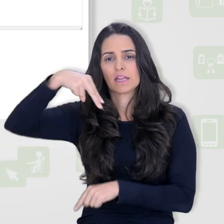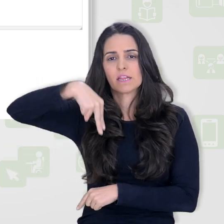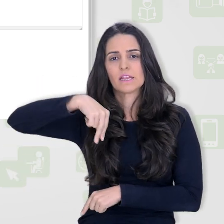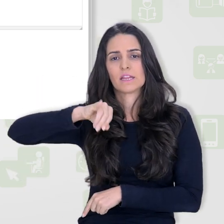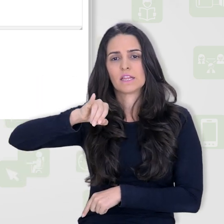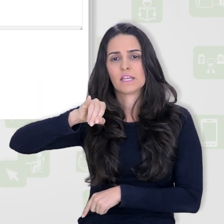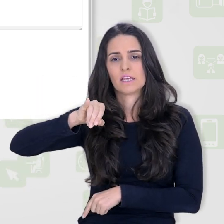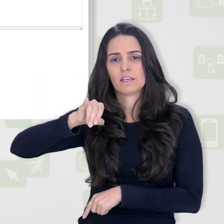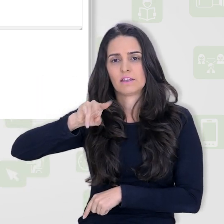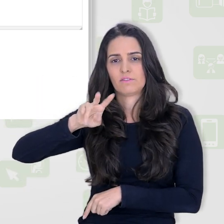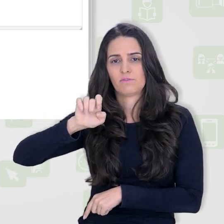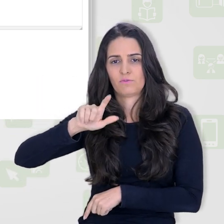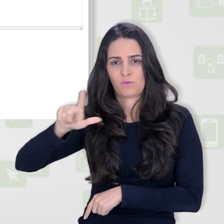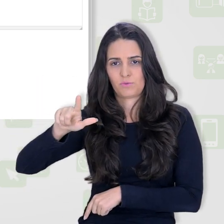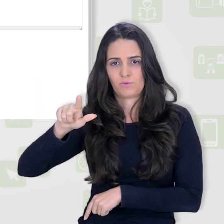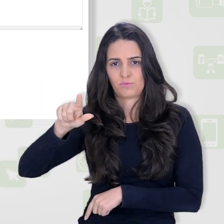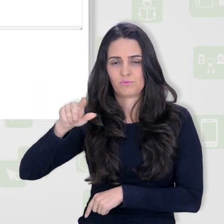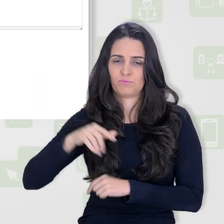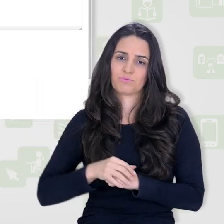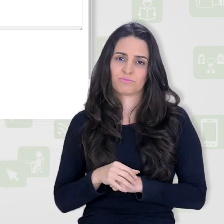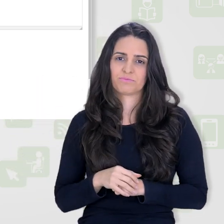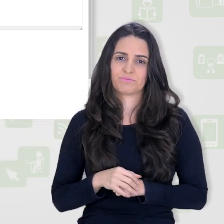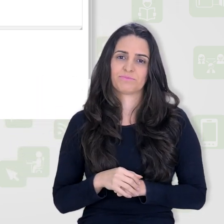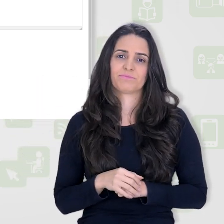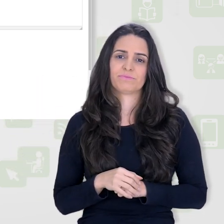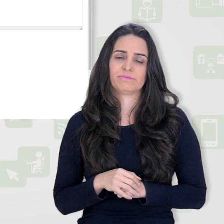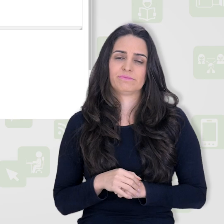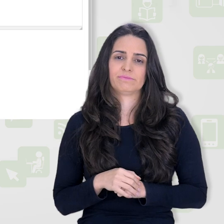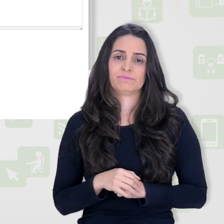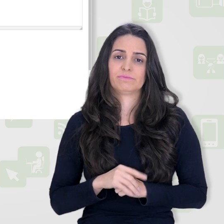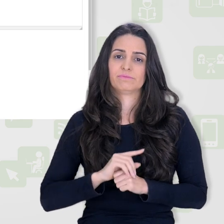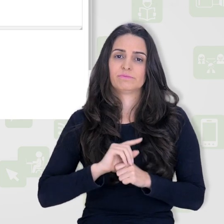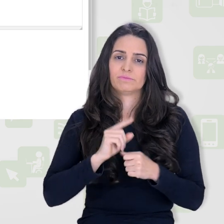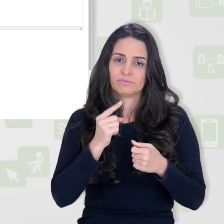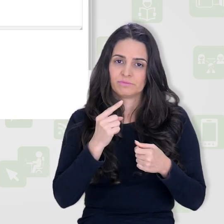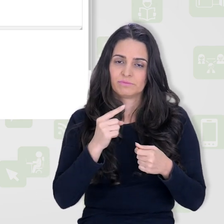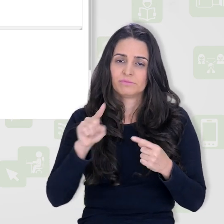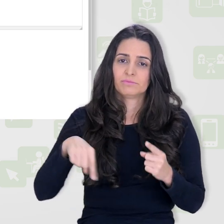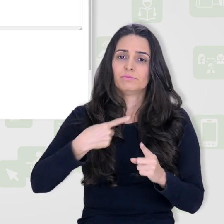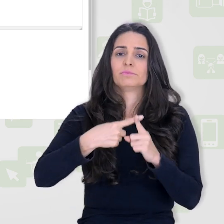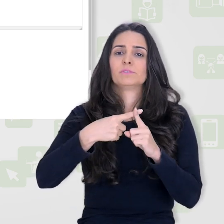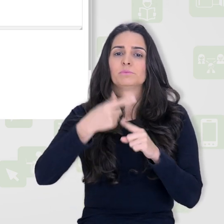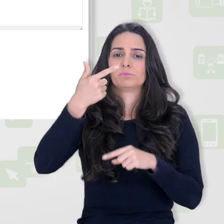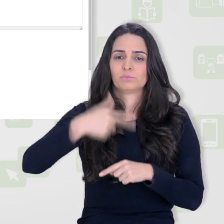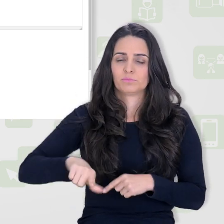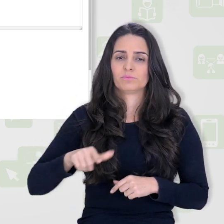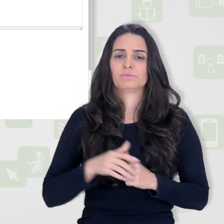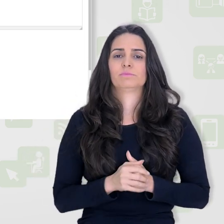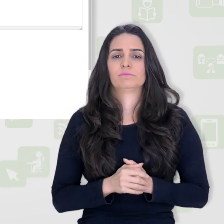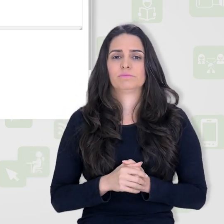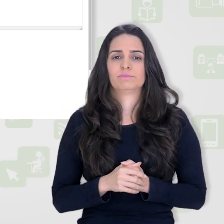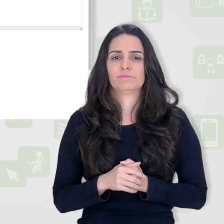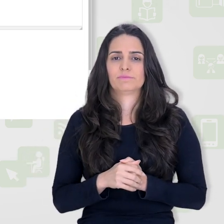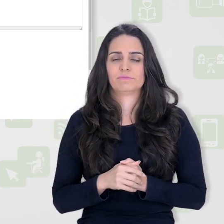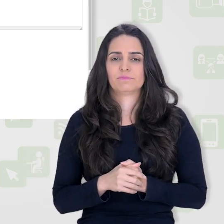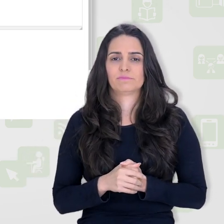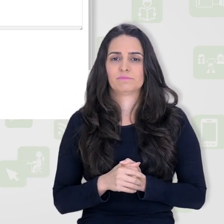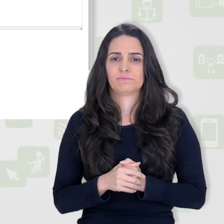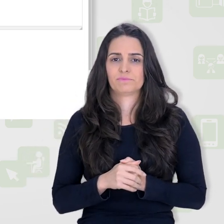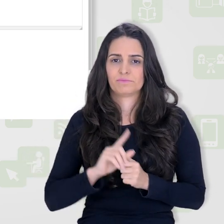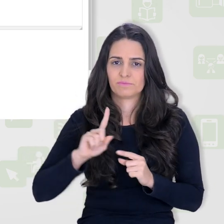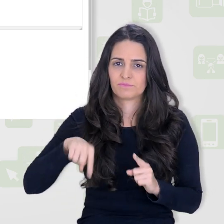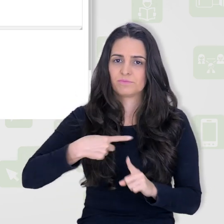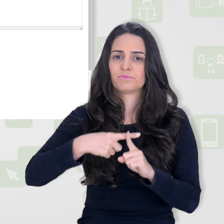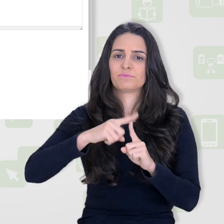já está criado, eu cliquei aqui fora, ele já ficou aqui. Vou adicionar mais um critério. E eu posso,